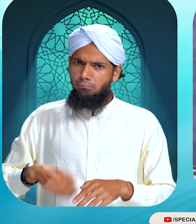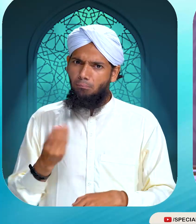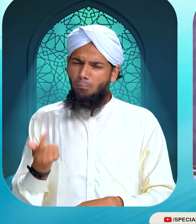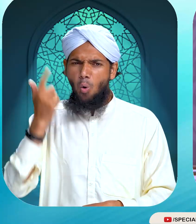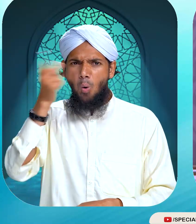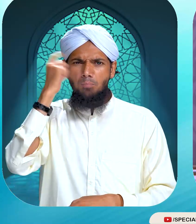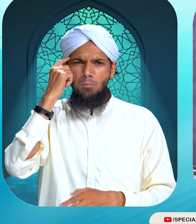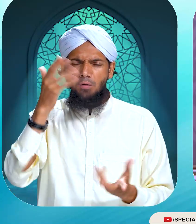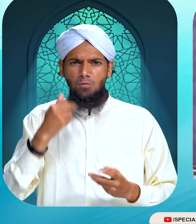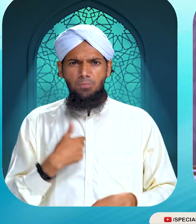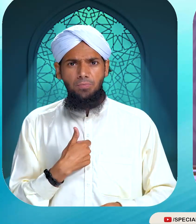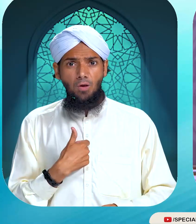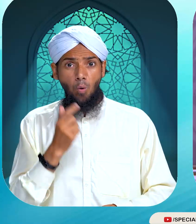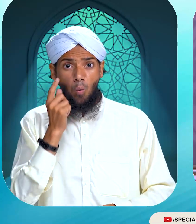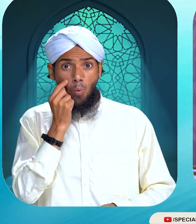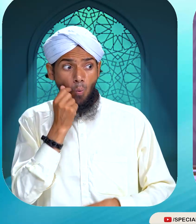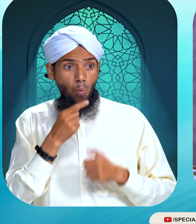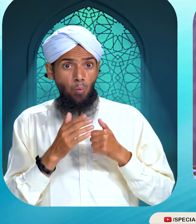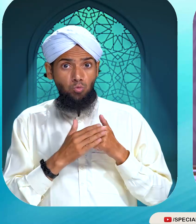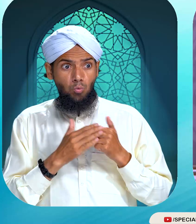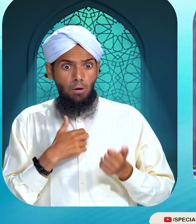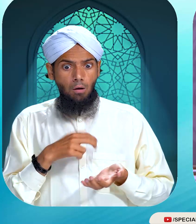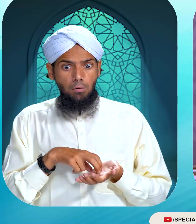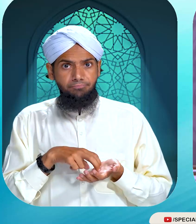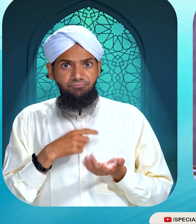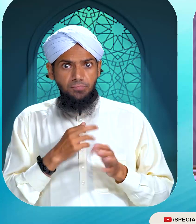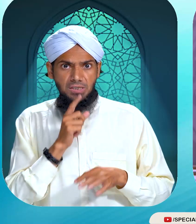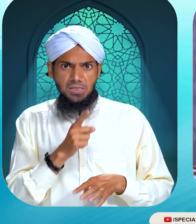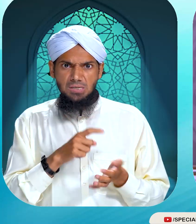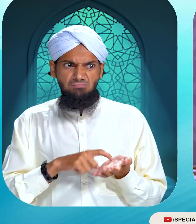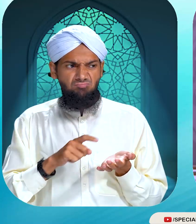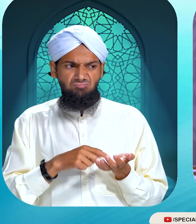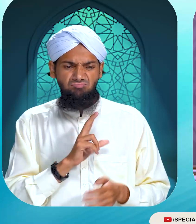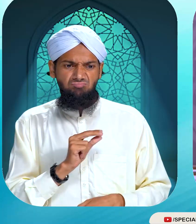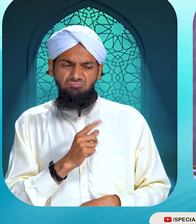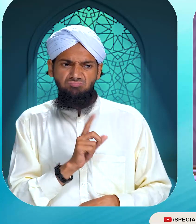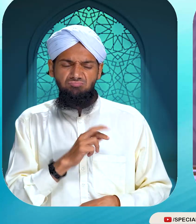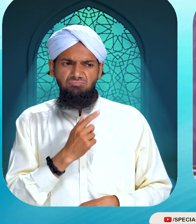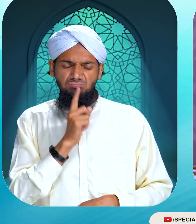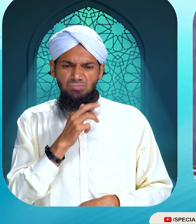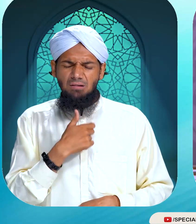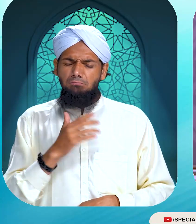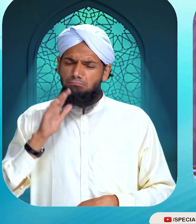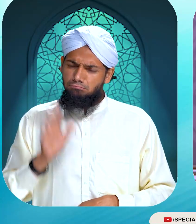کس کو پتا چلے گا کہ کیا ہوا شور کو گھبرات چڑھی کہ یہ درست نہیں ہے